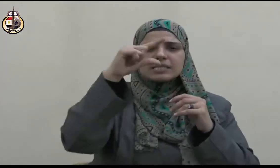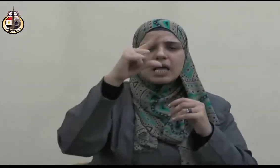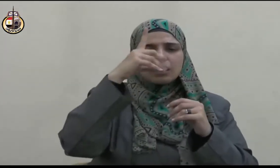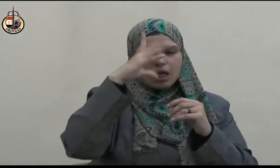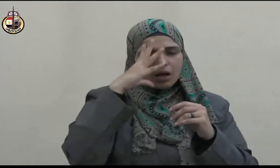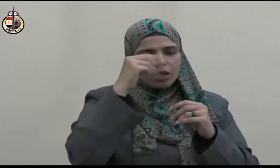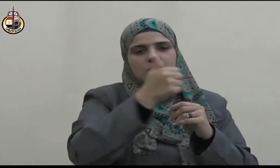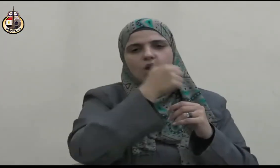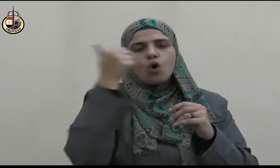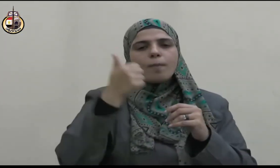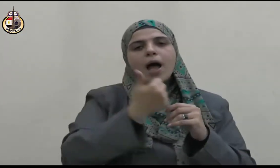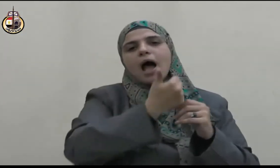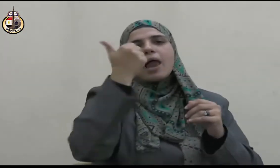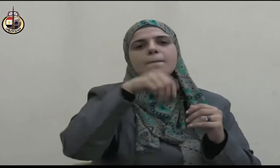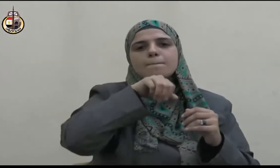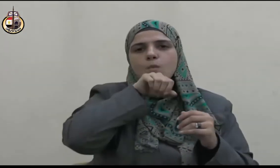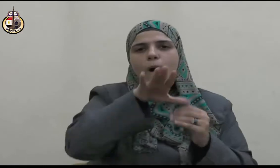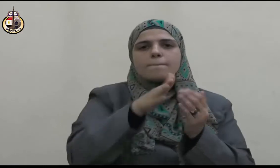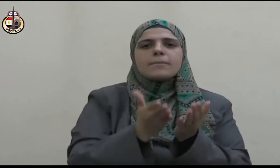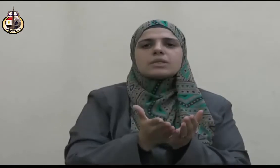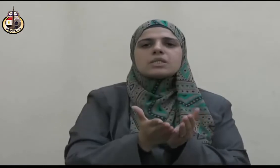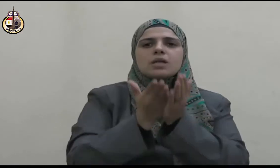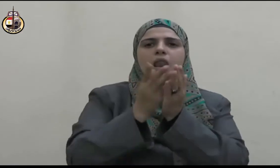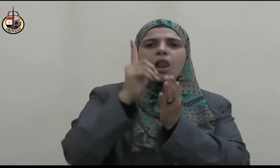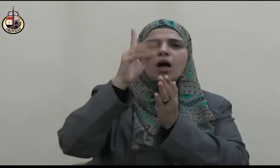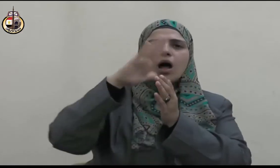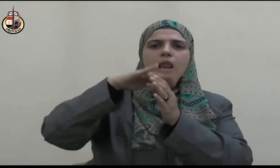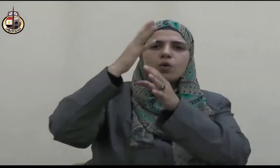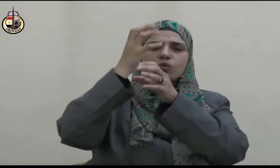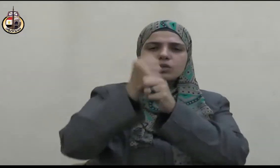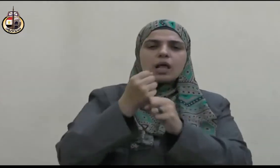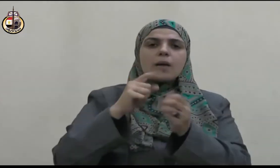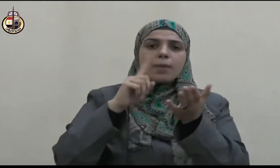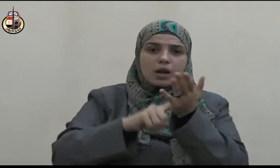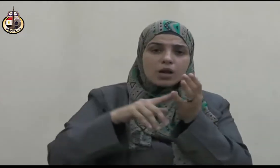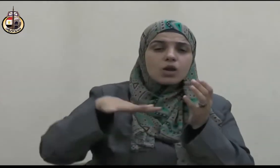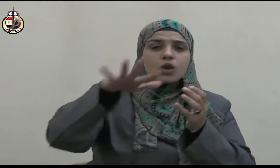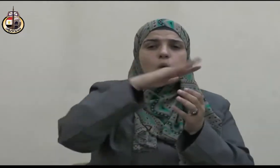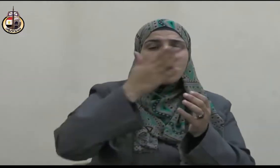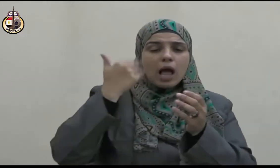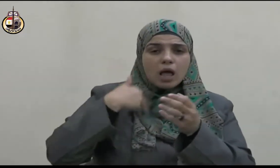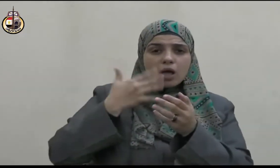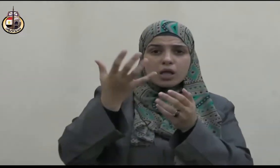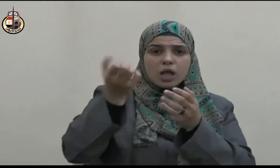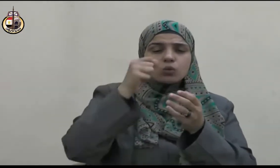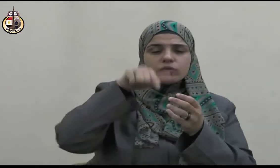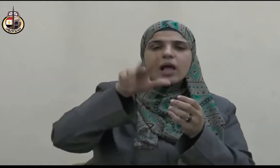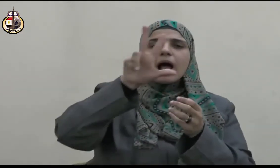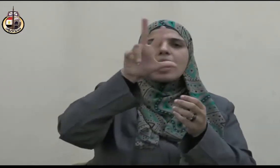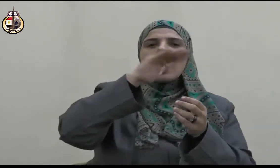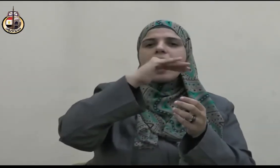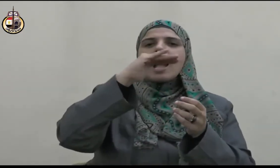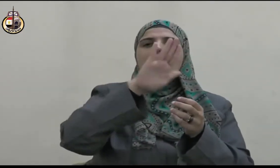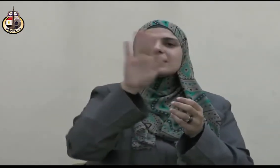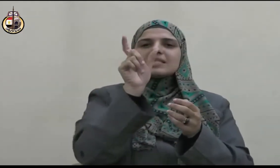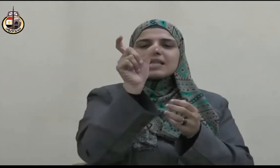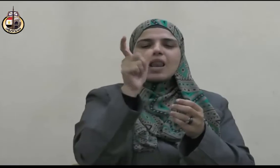رضي الله عنه قال كلت لجابر ابن سمرة رضي الله